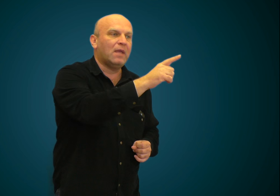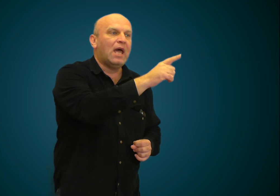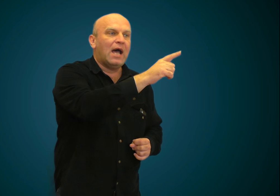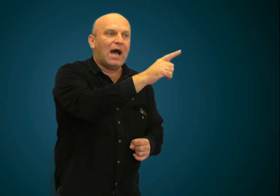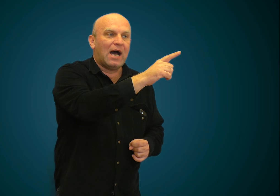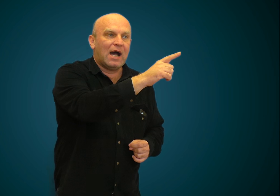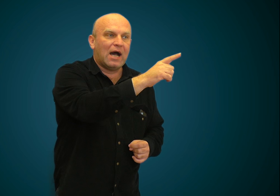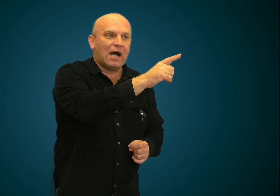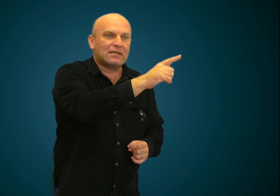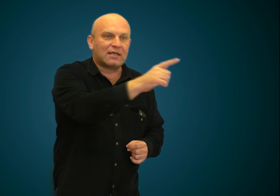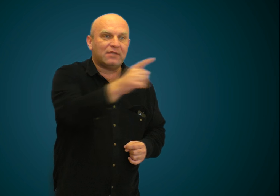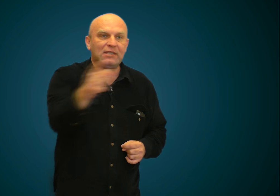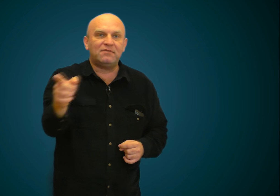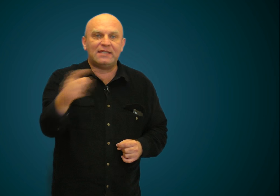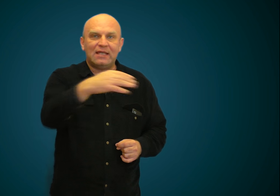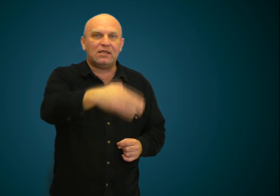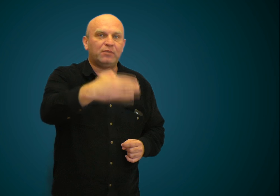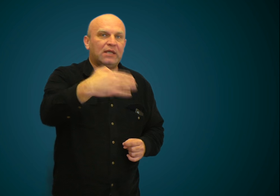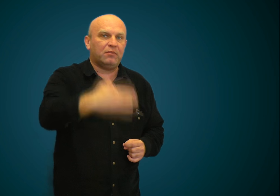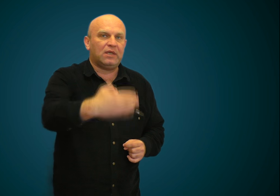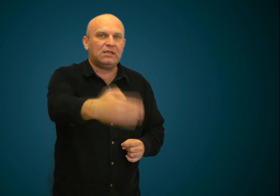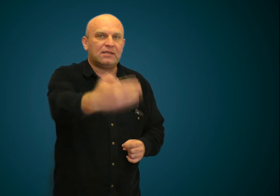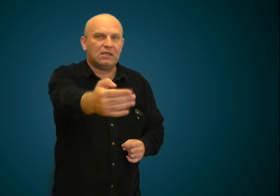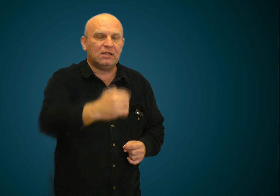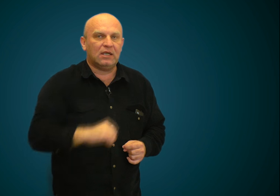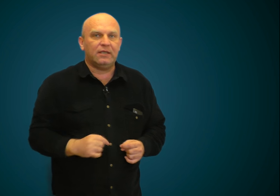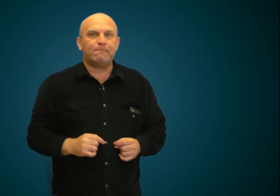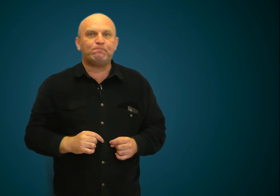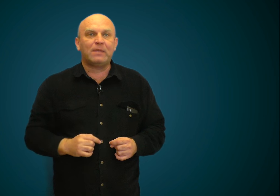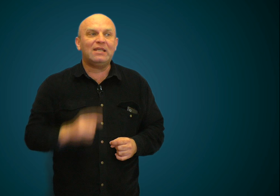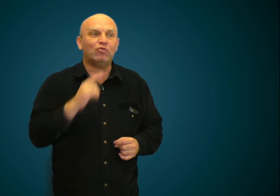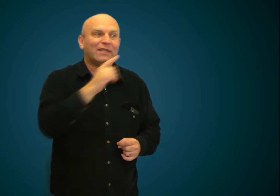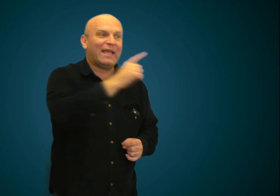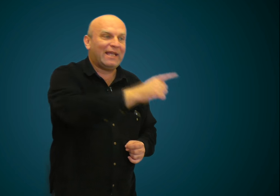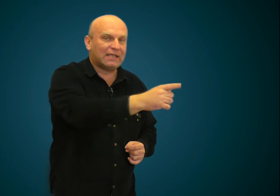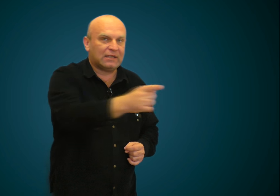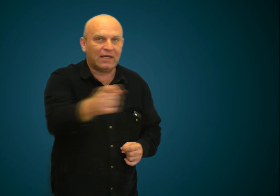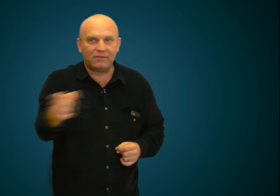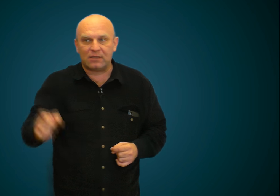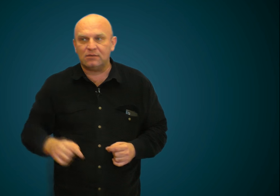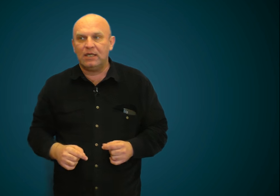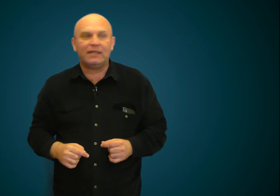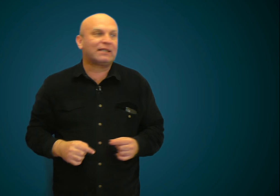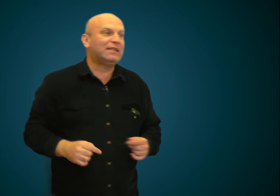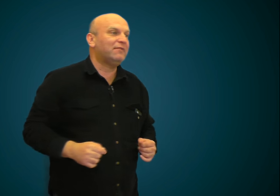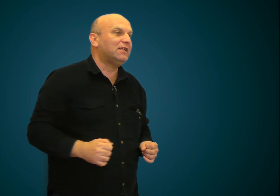захватить все три плана передний, средний и дальний. И вот этот навык, когда вы